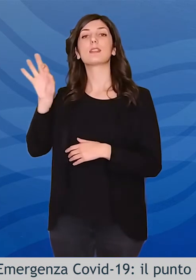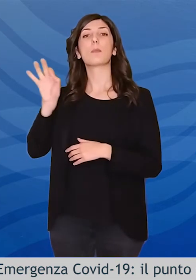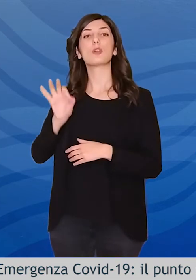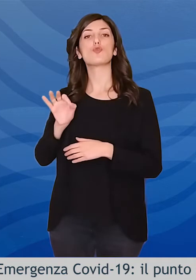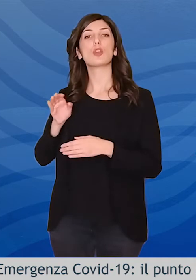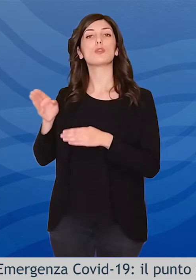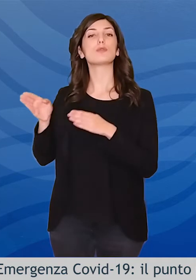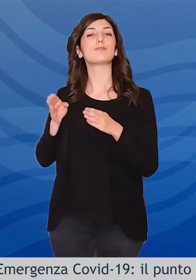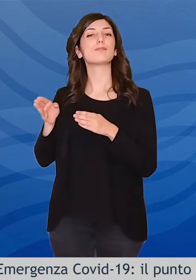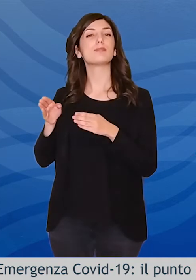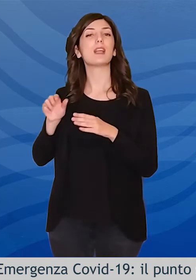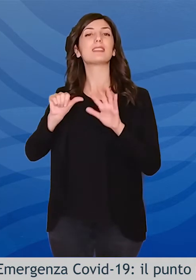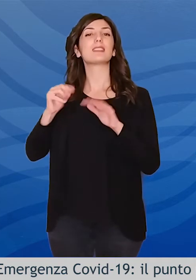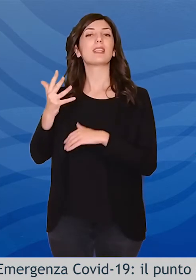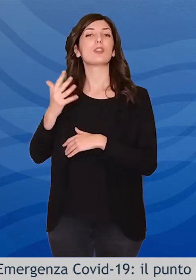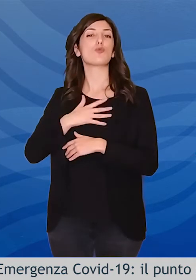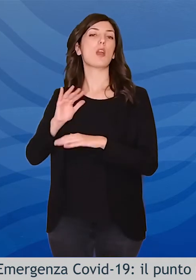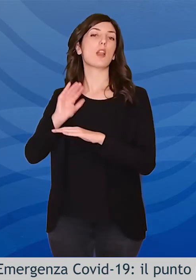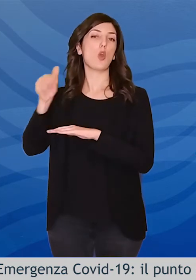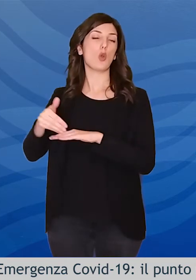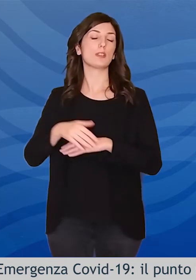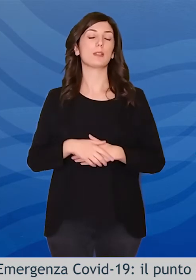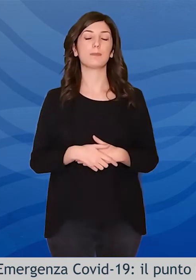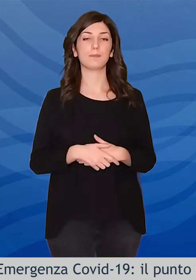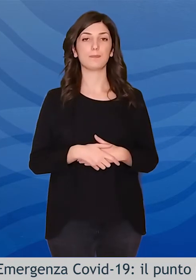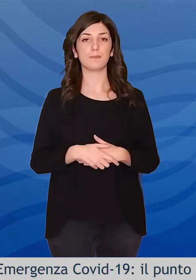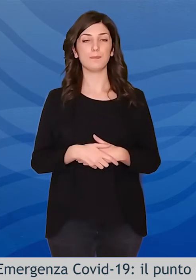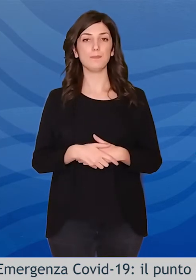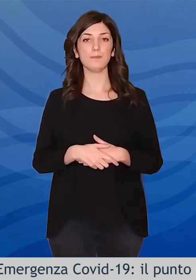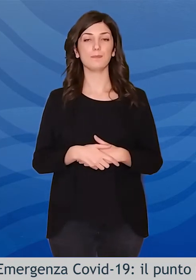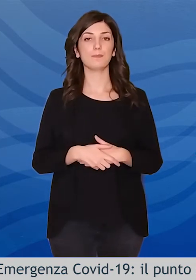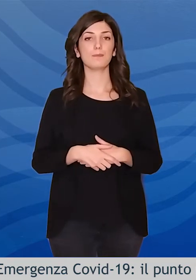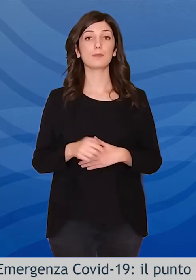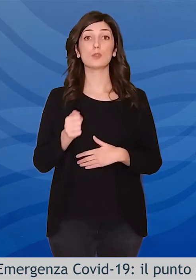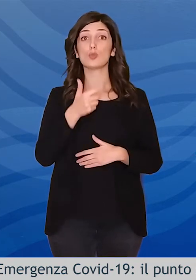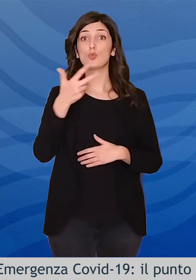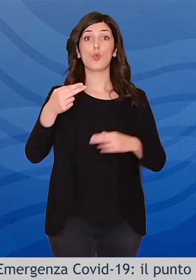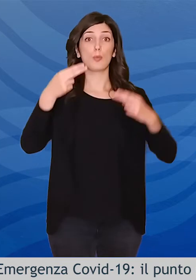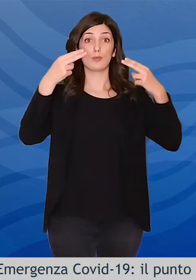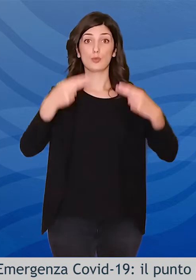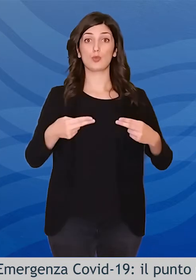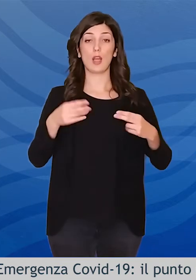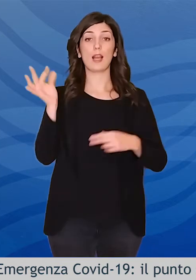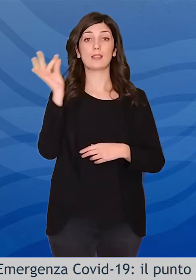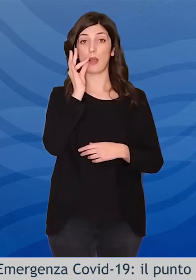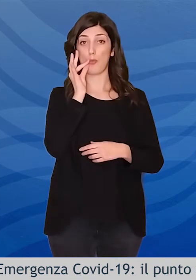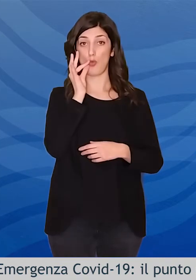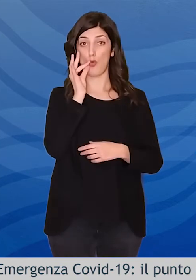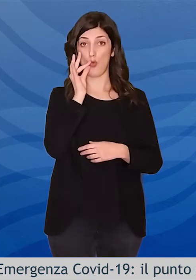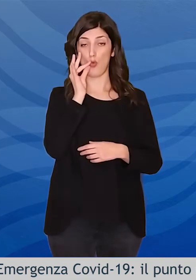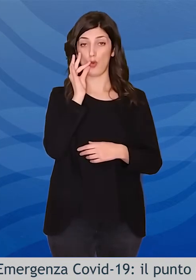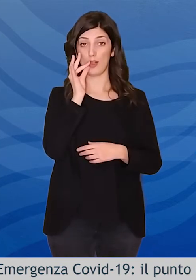'interessamento degli ultra 65 anni. A prescindere dal numero complessivo giornaliero dei tamponi